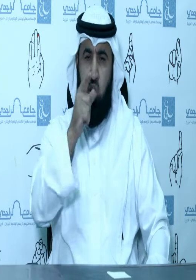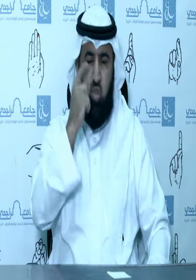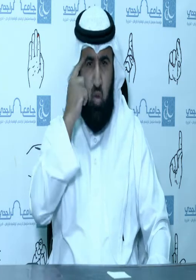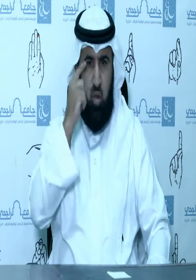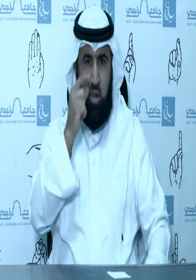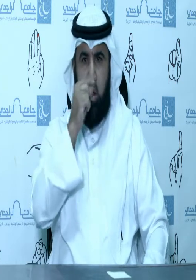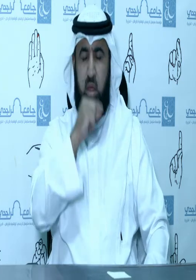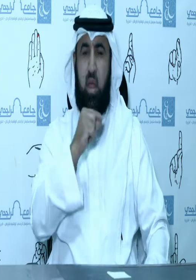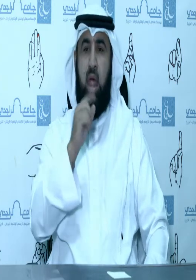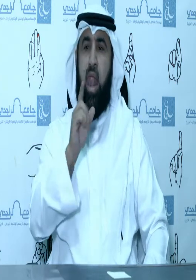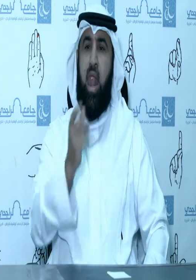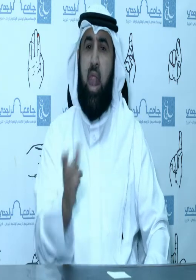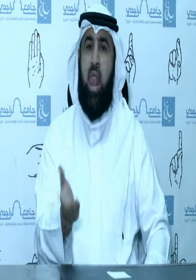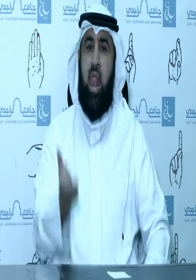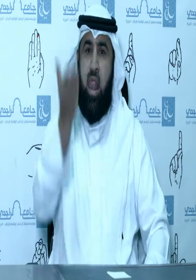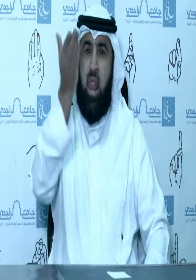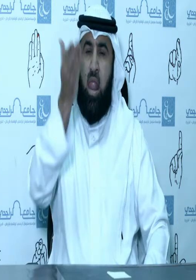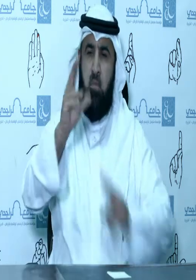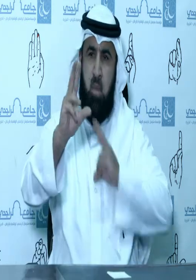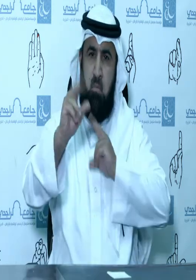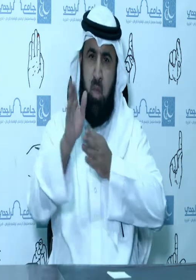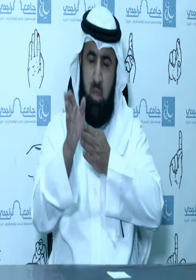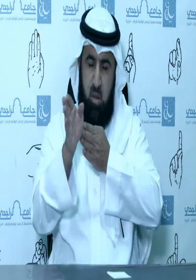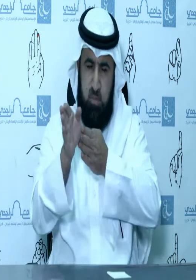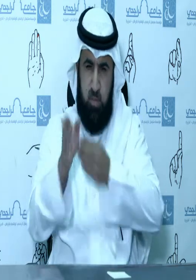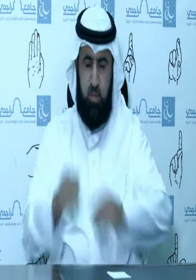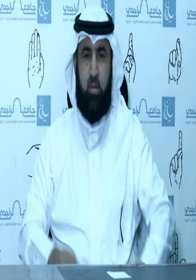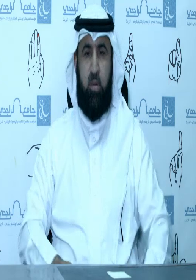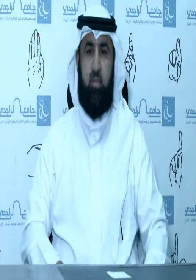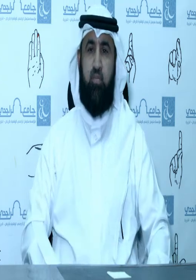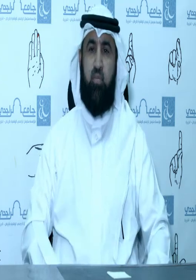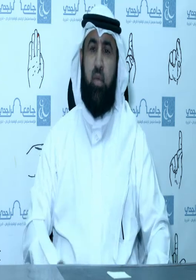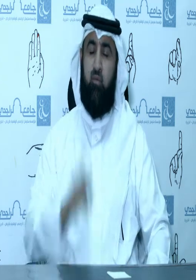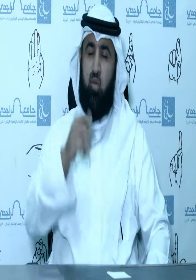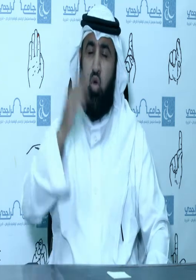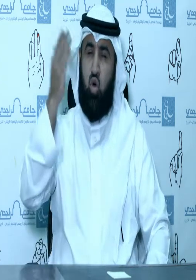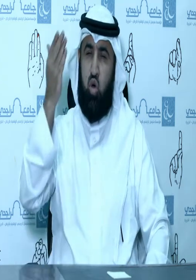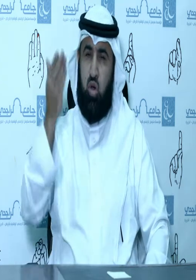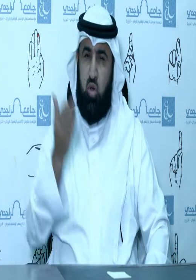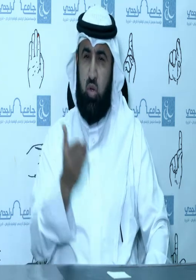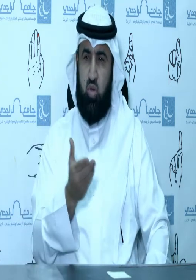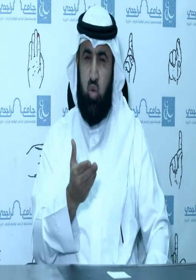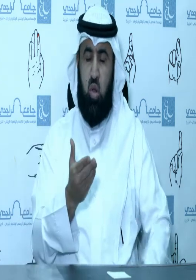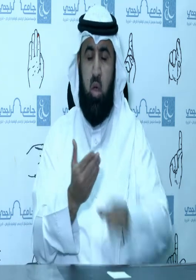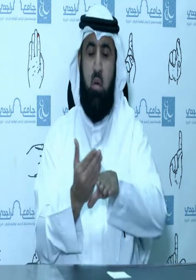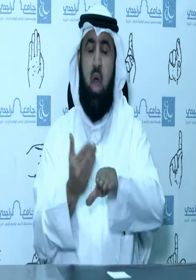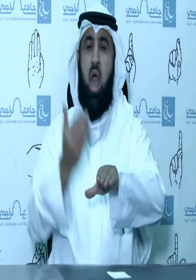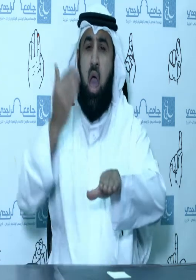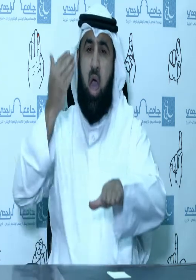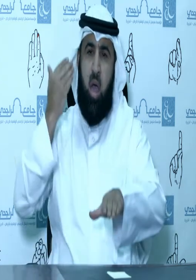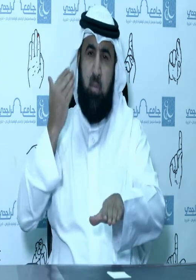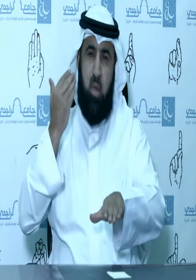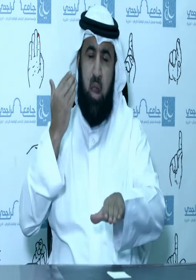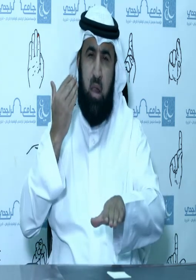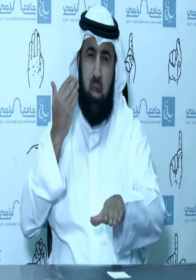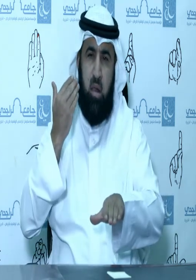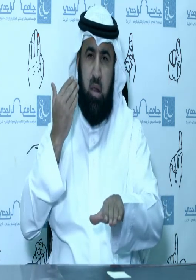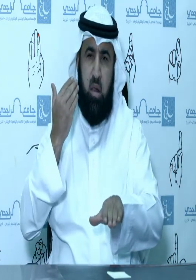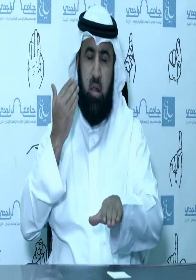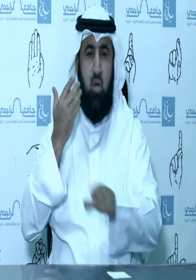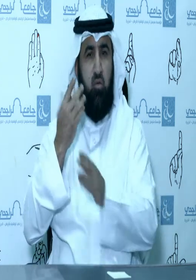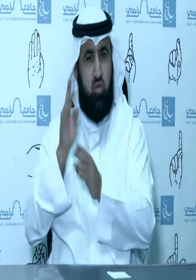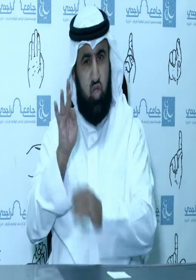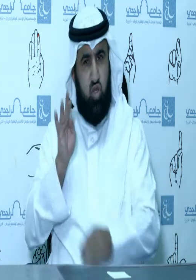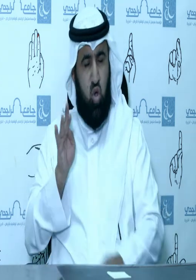سنن الأنبياء والمرسلين ولقد أرسلنا رسلا من قبلك وجعلنا لهم